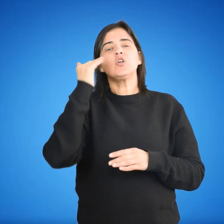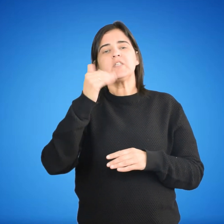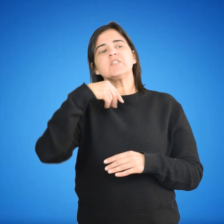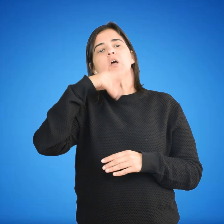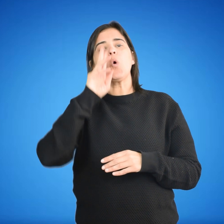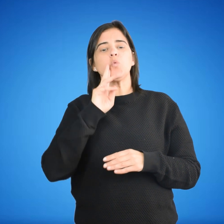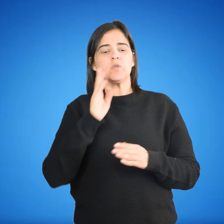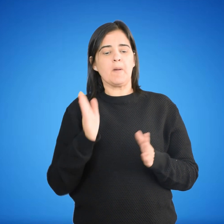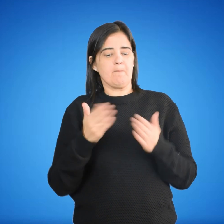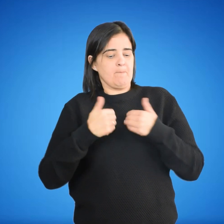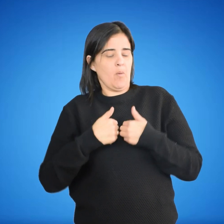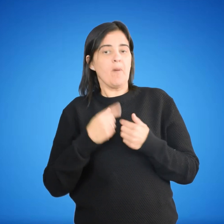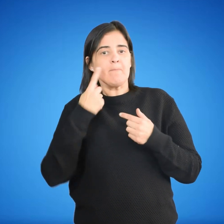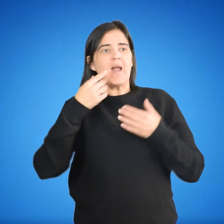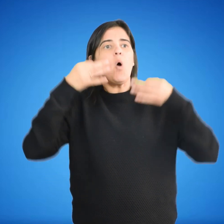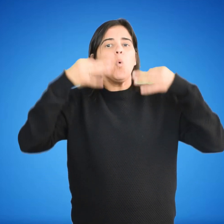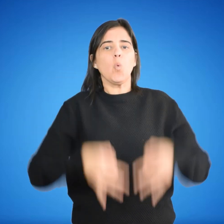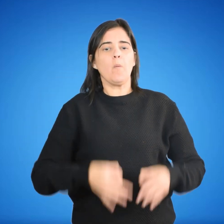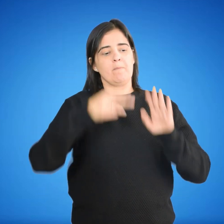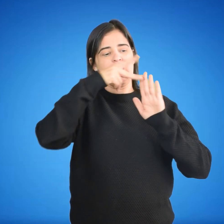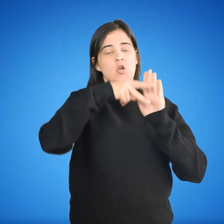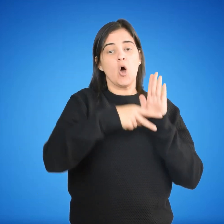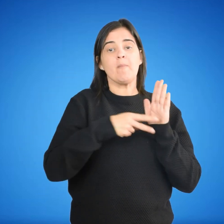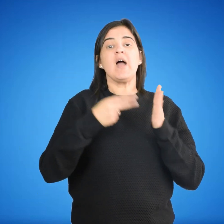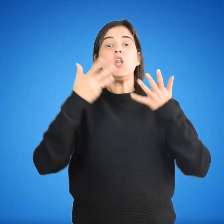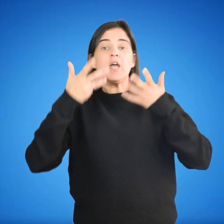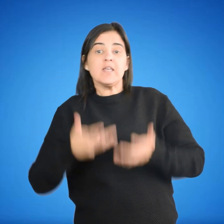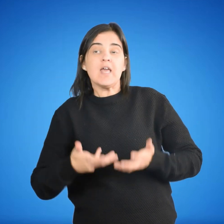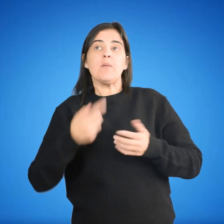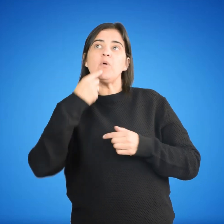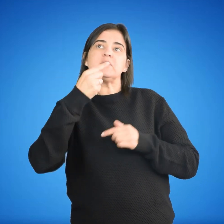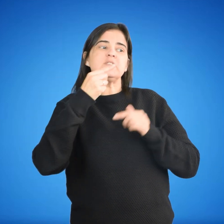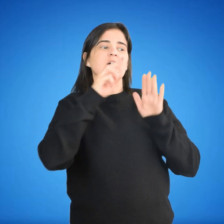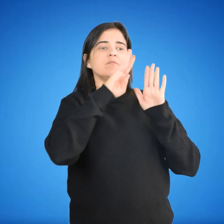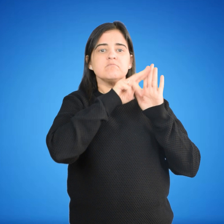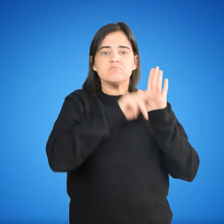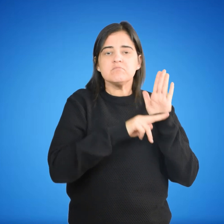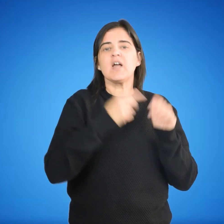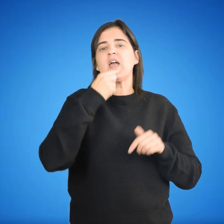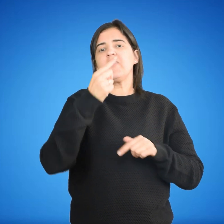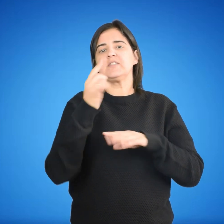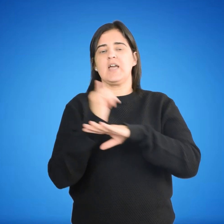y docentes se disciplinan a sí mismos para cumplir con las normas y expectativas establecidas por la institución.